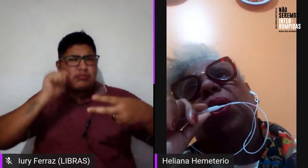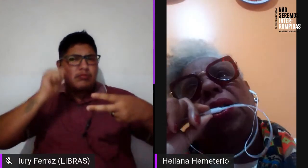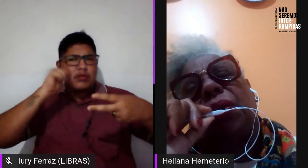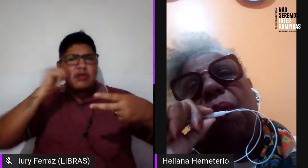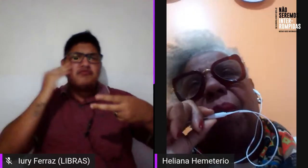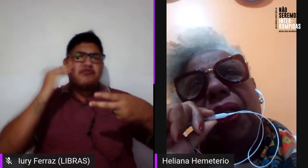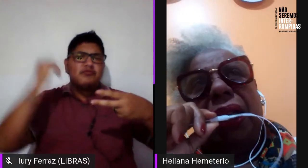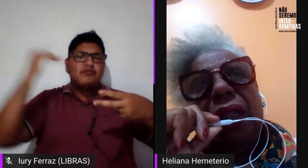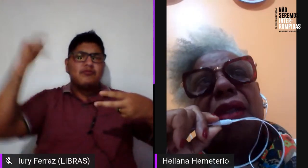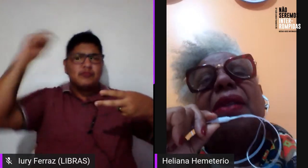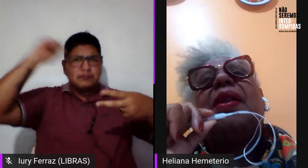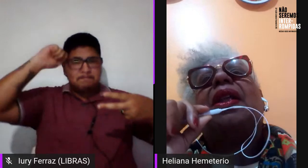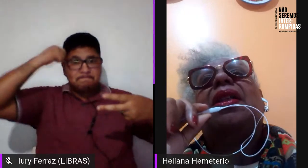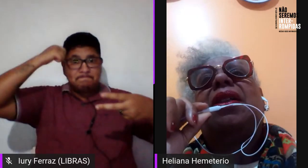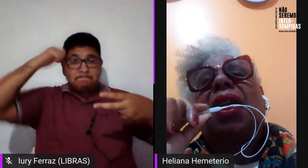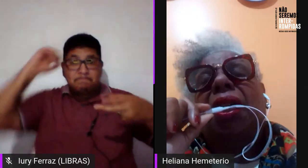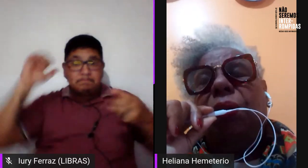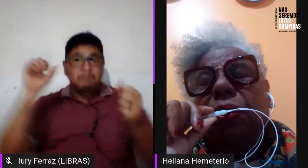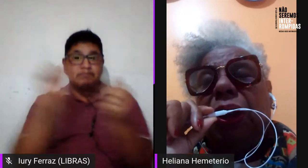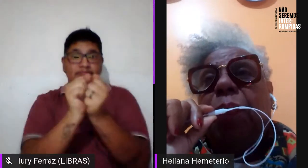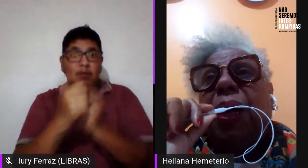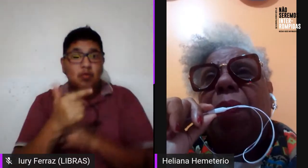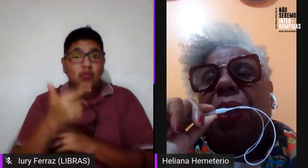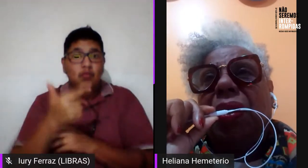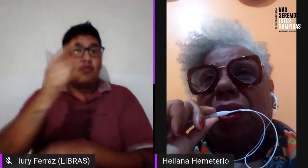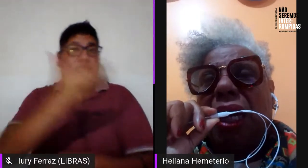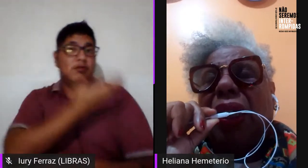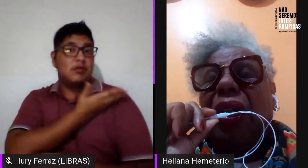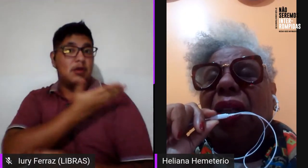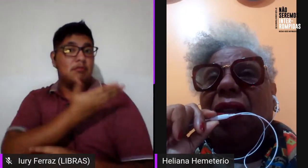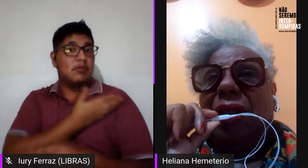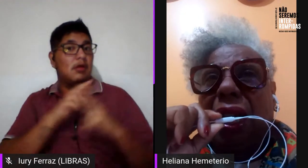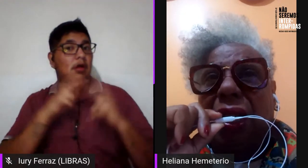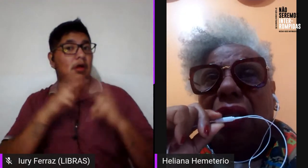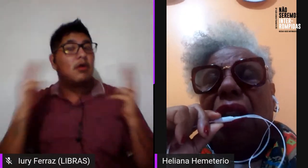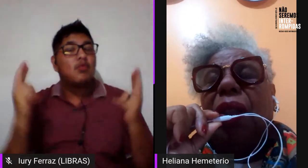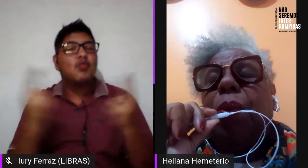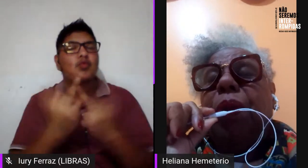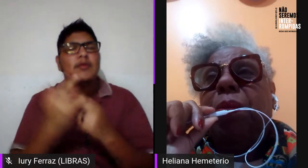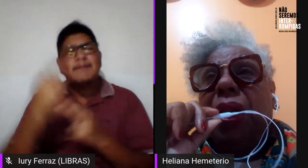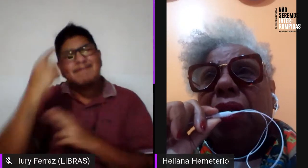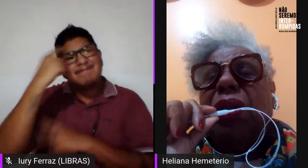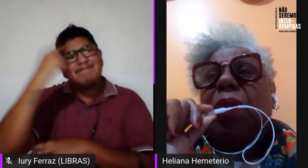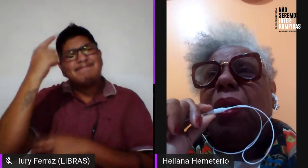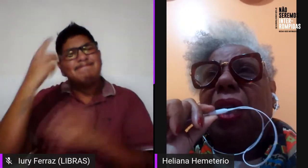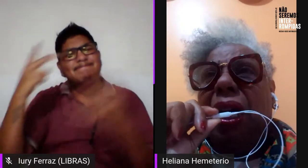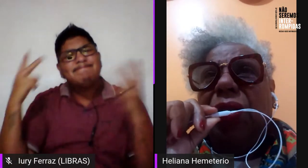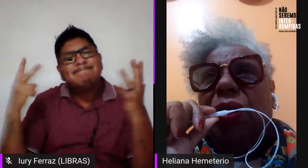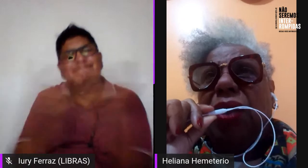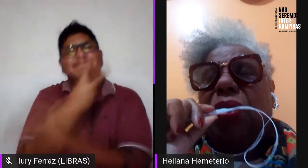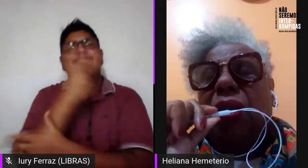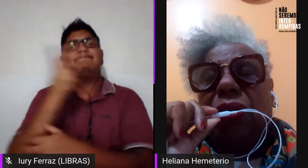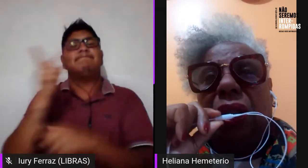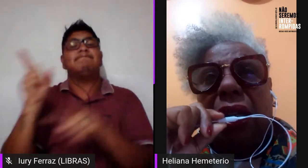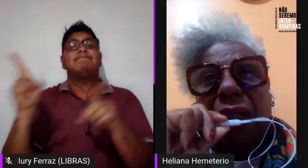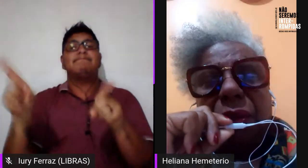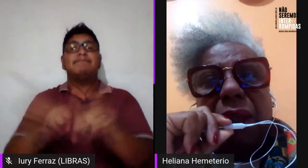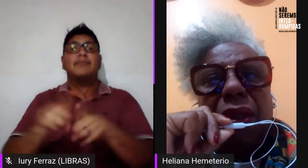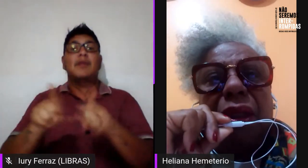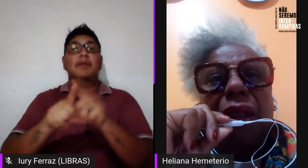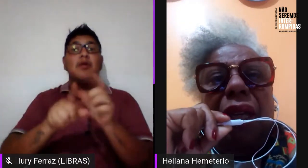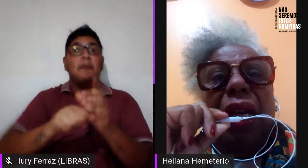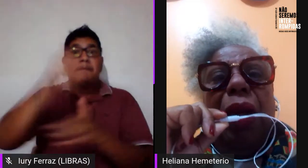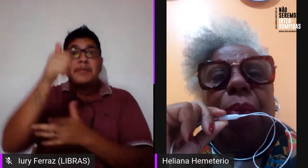junto com outras companheiras, se reúnem para pensar e realizar o primeiro seminário nacional de